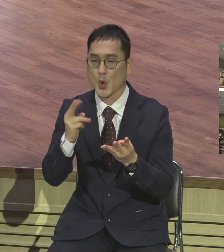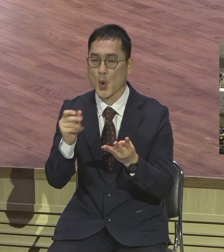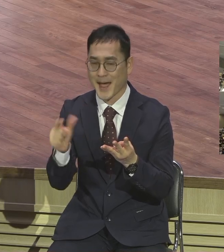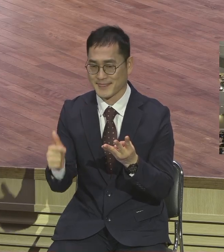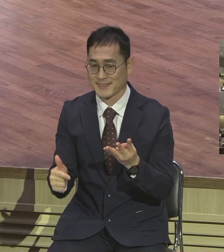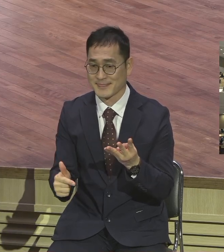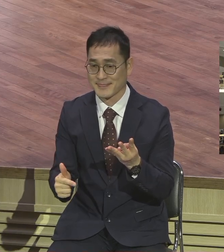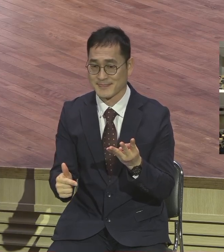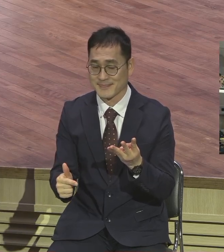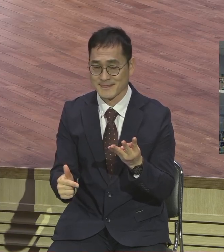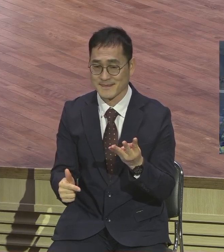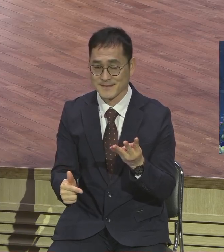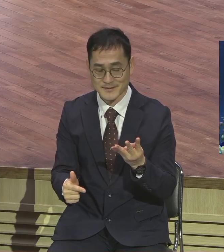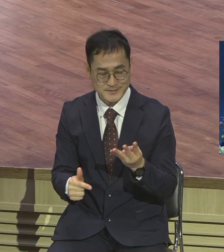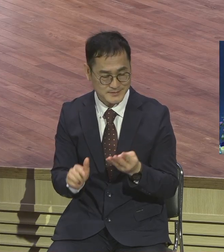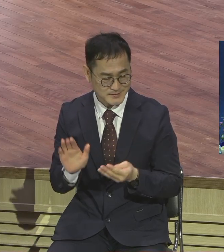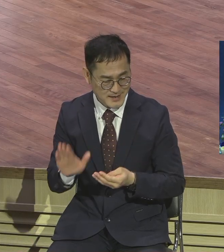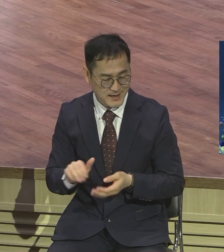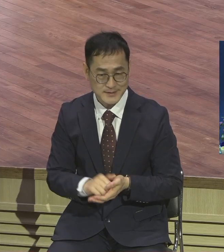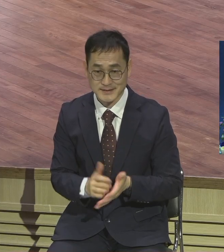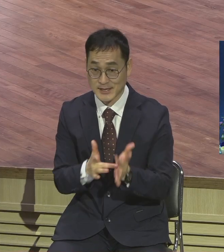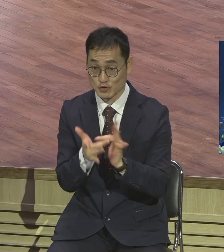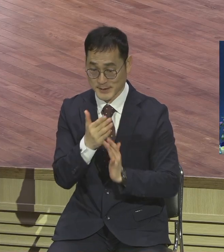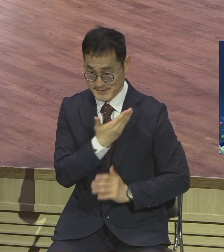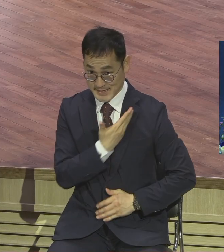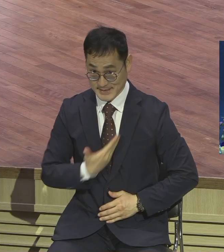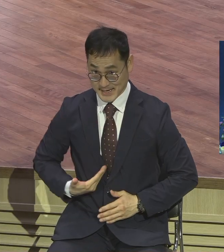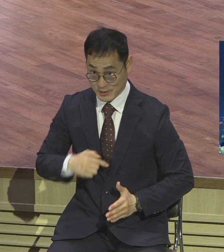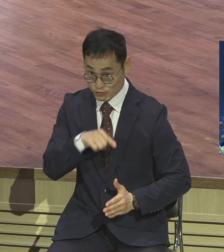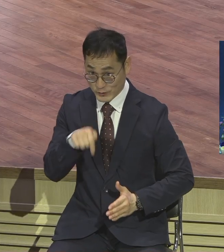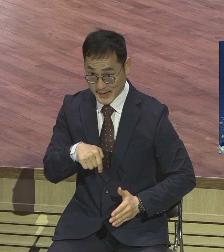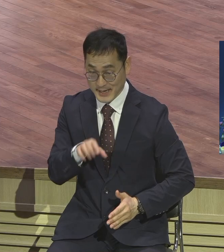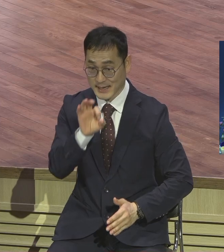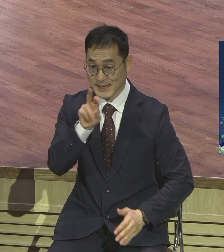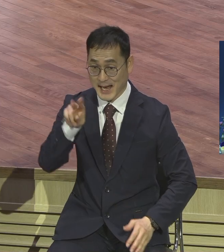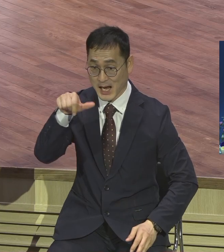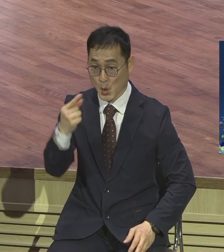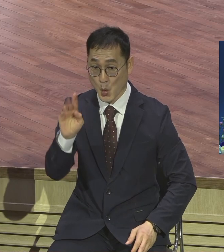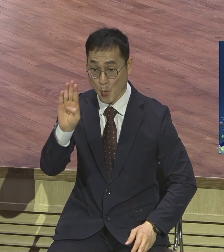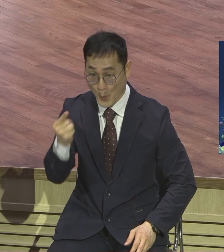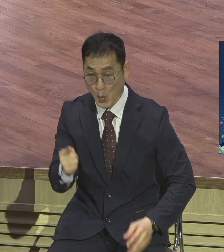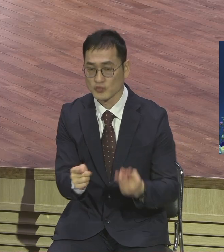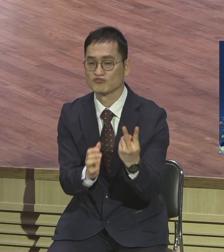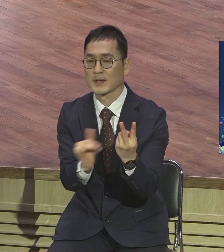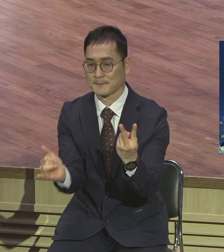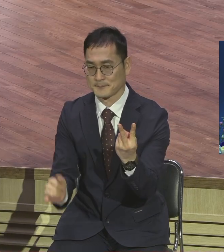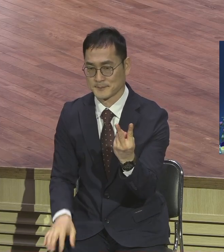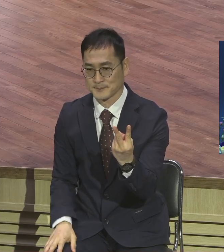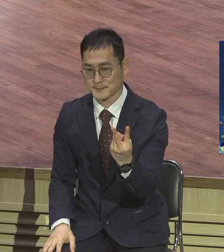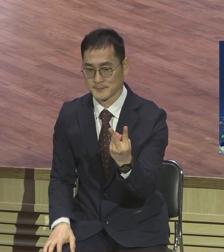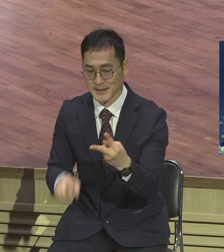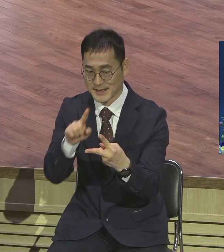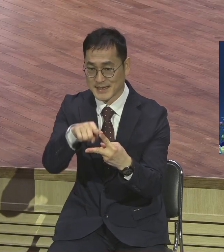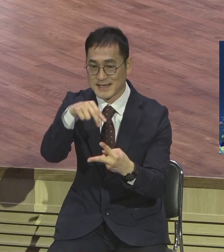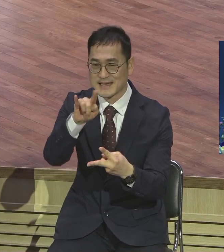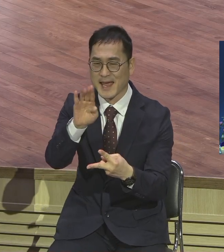예수님의 제자 중에는 야구부가 두 명 있었어요 그래서 세배대의 아들 야구부